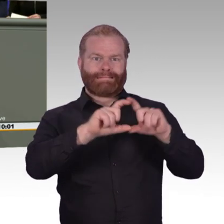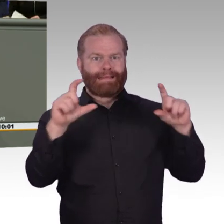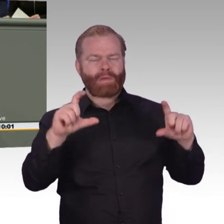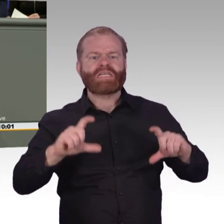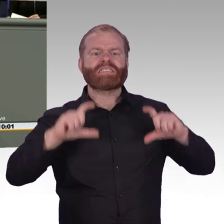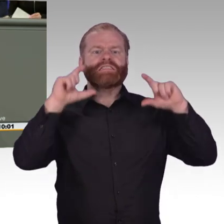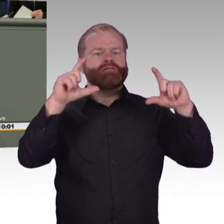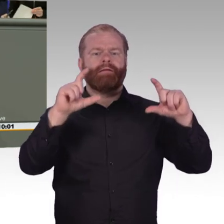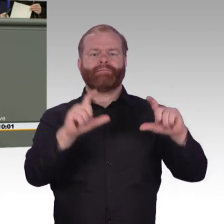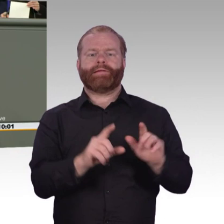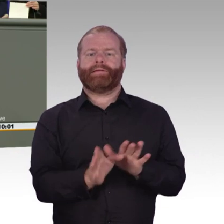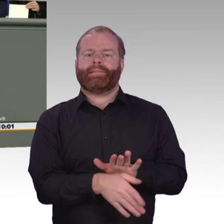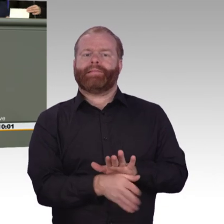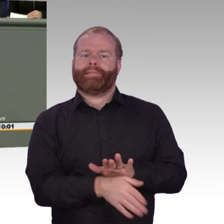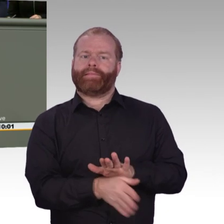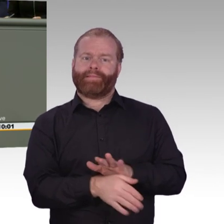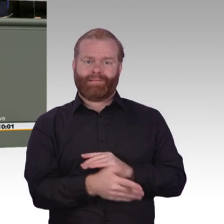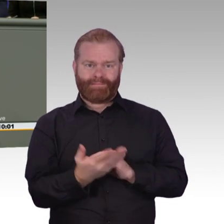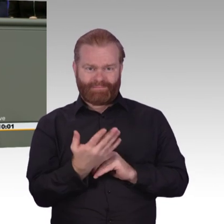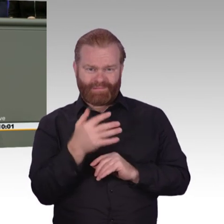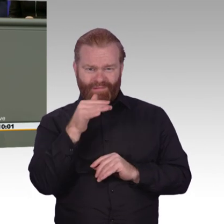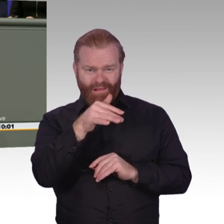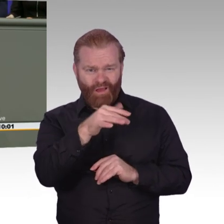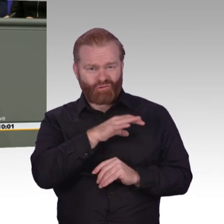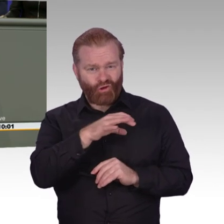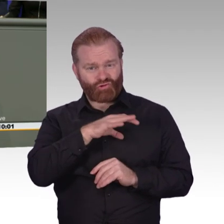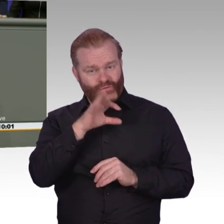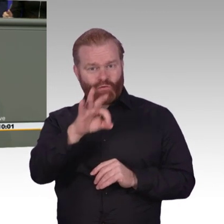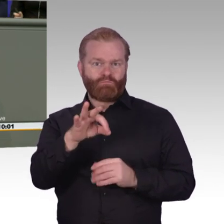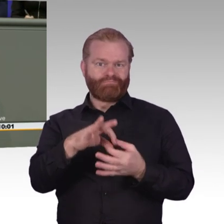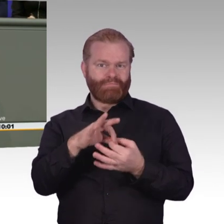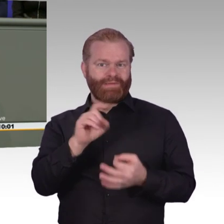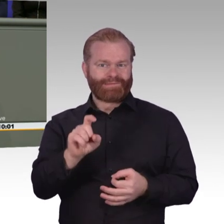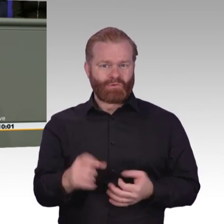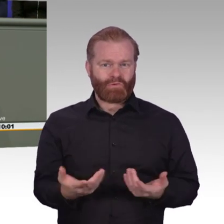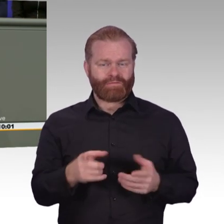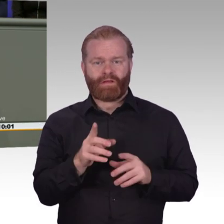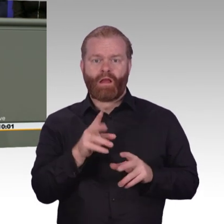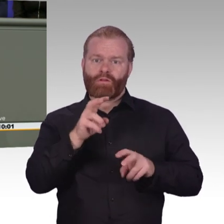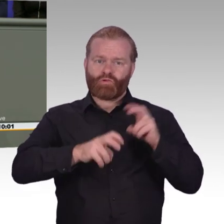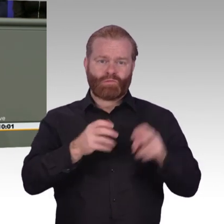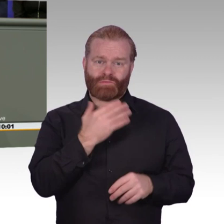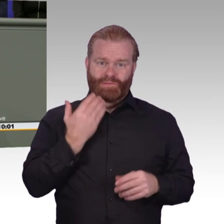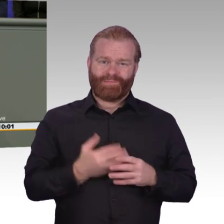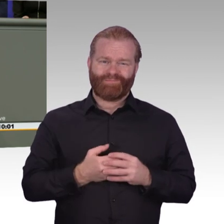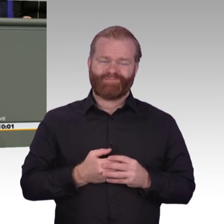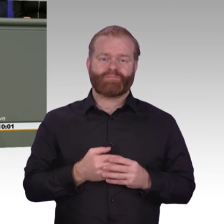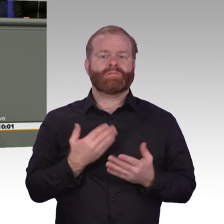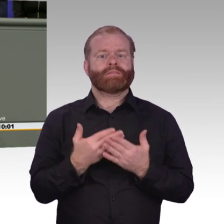Digitalisierung teilhaben können. Und zum Schluss will ich noch einen ganz besonderen Punkt eingehen, nämlich wer diesen